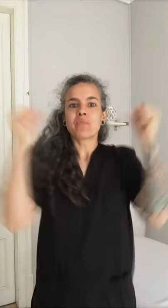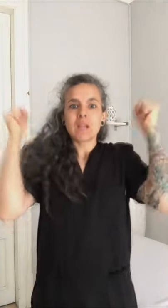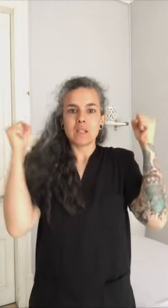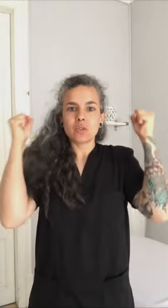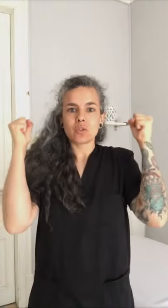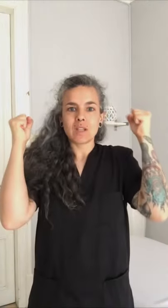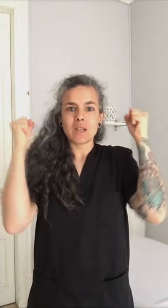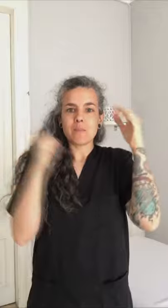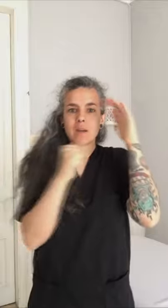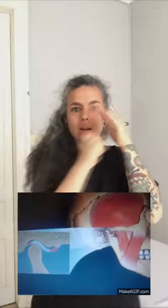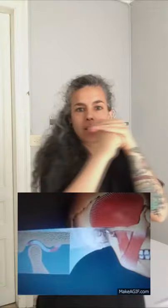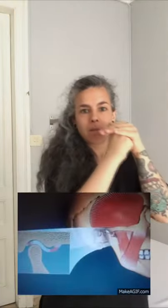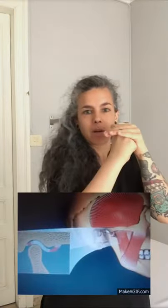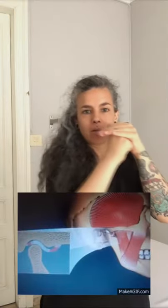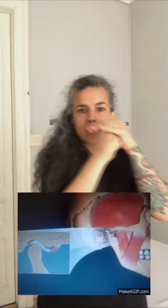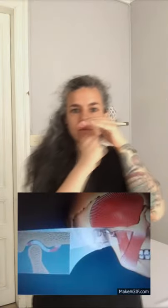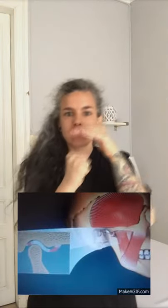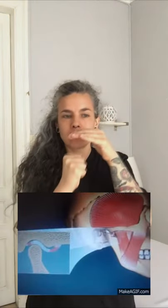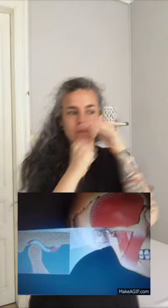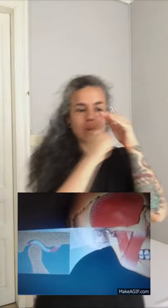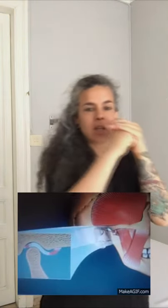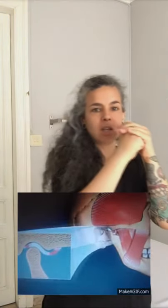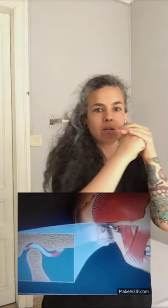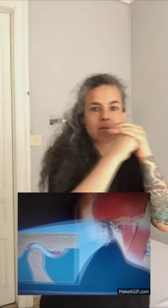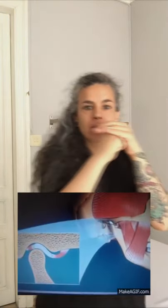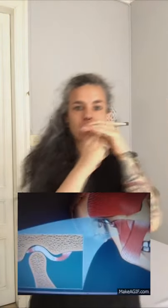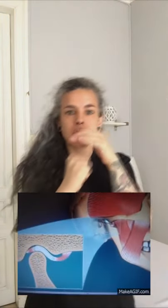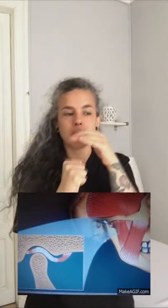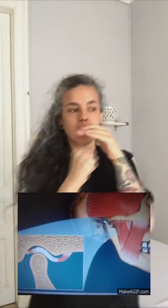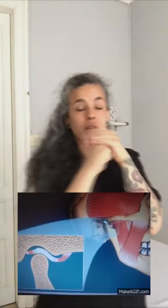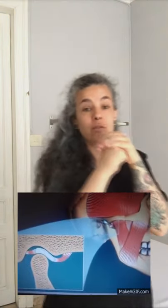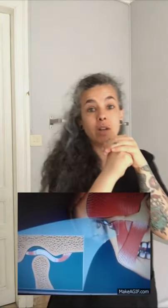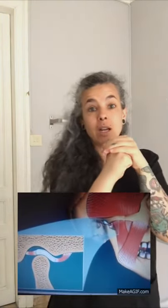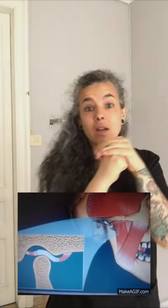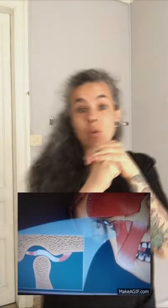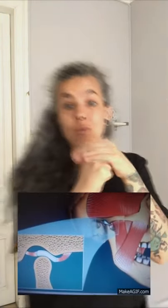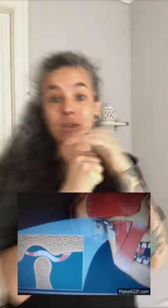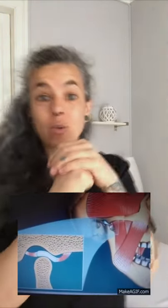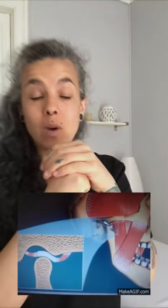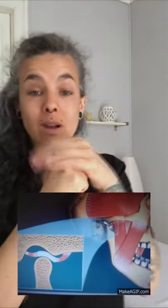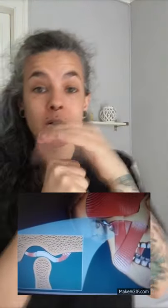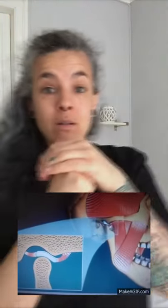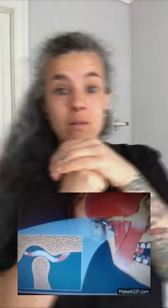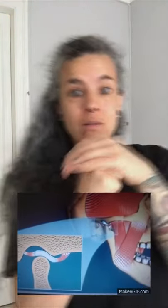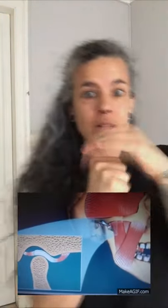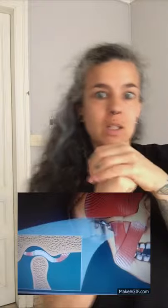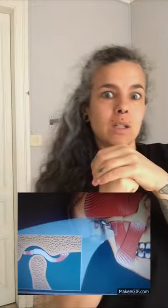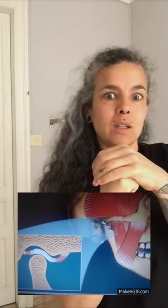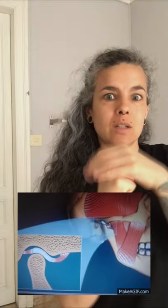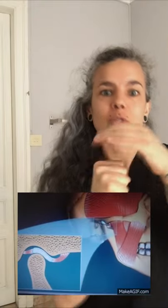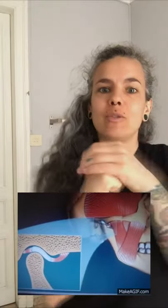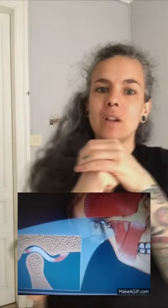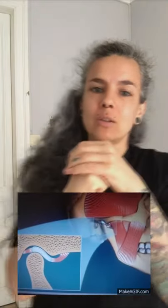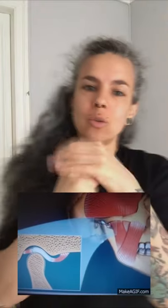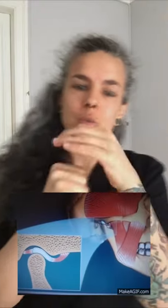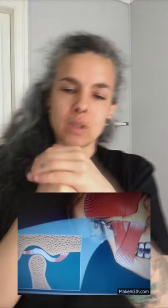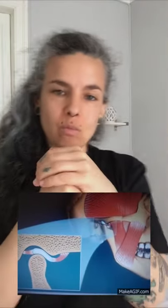el disco esté ahí para recibirlo y frenar o amortiguar ese contacto o ese